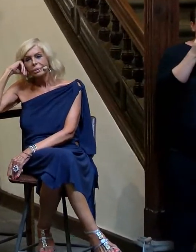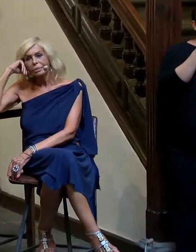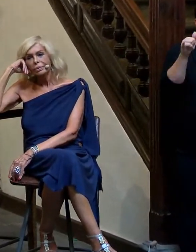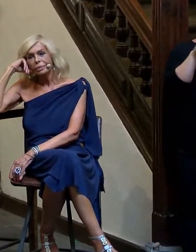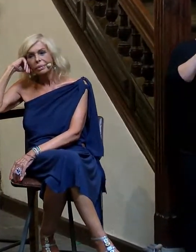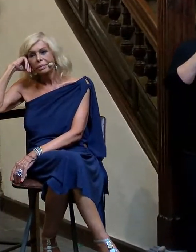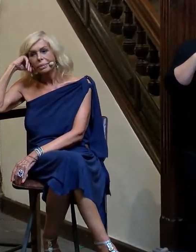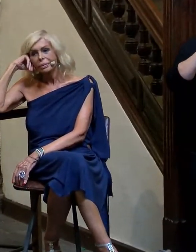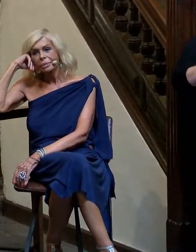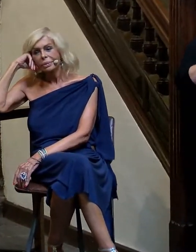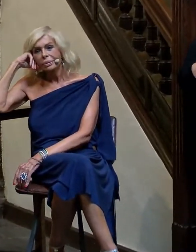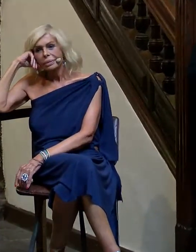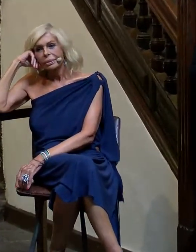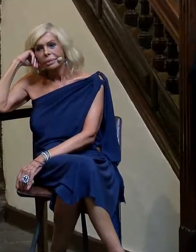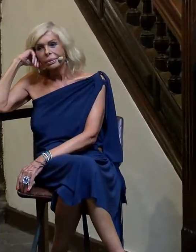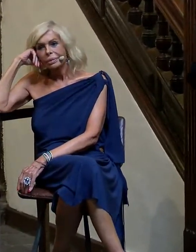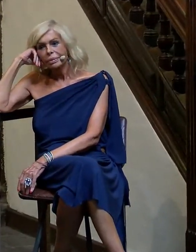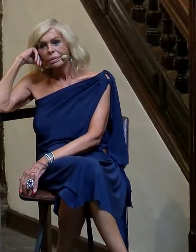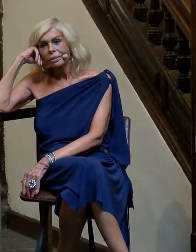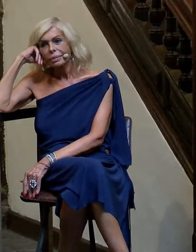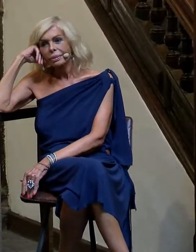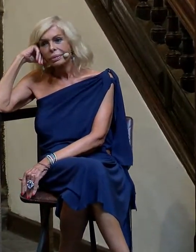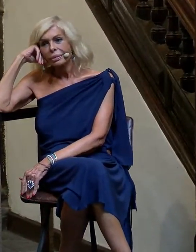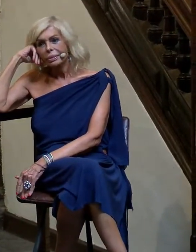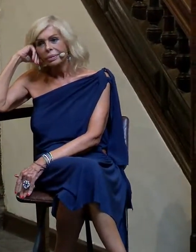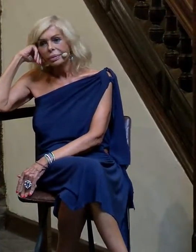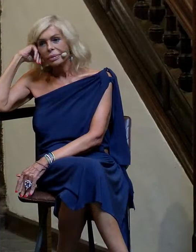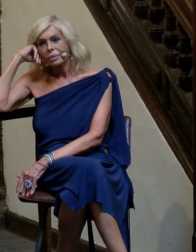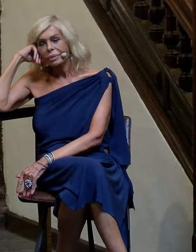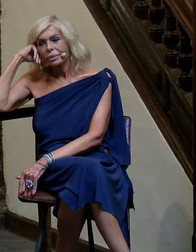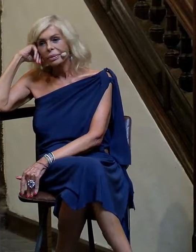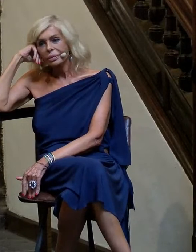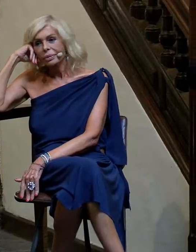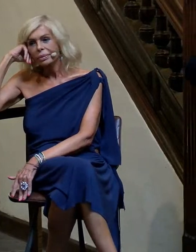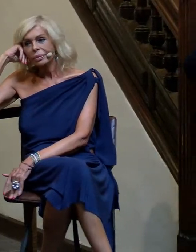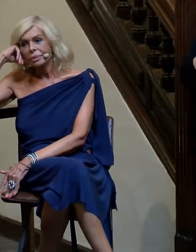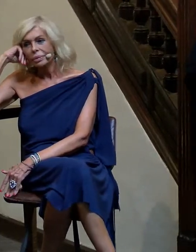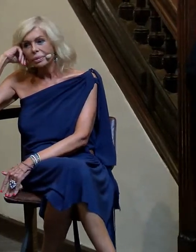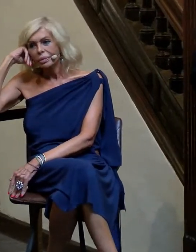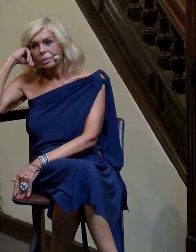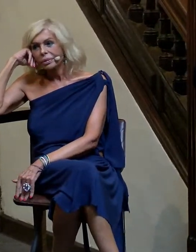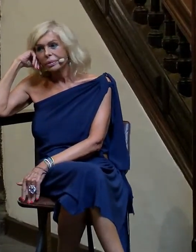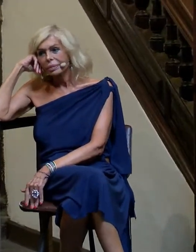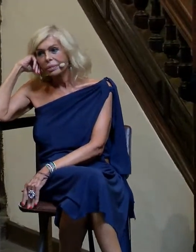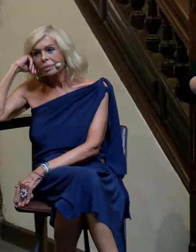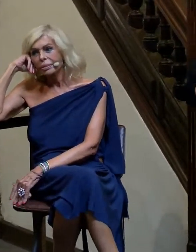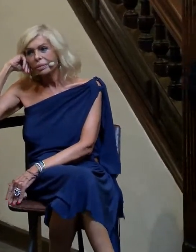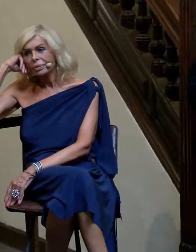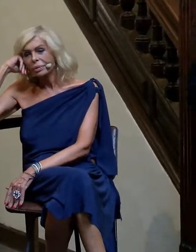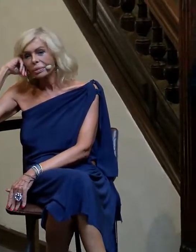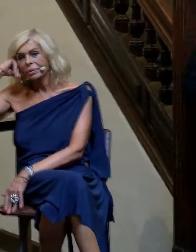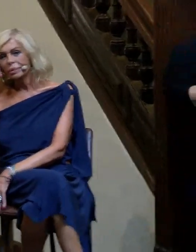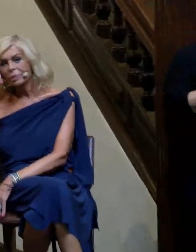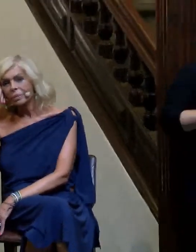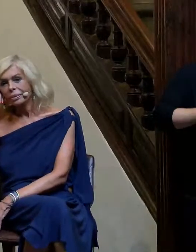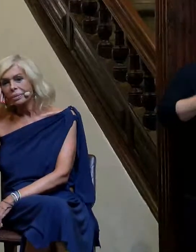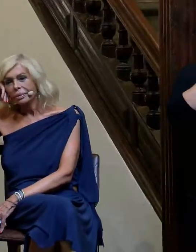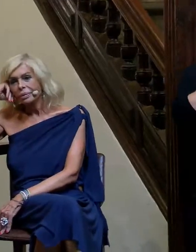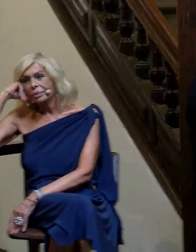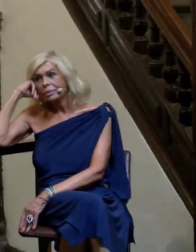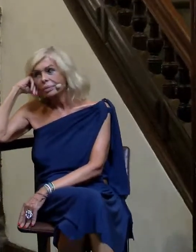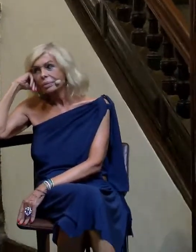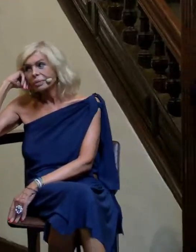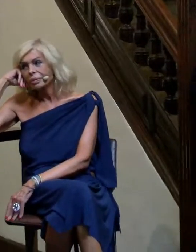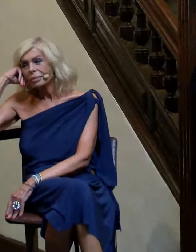un principio lo que pretendía es hablar de libertad, sobre todo de poder convivir entre todos en libertad. Y La Palma,